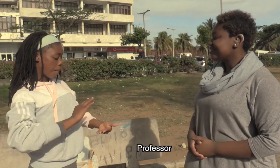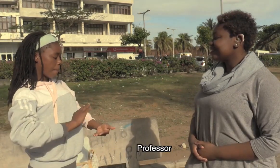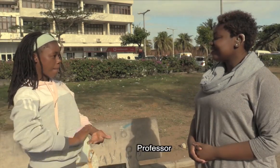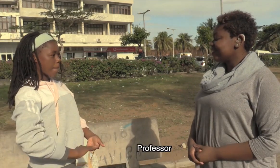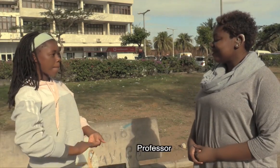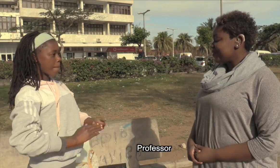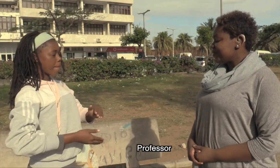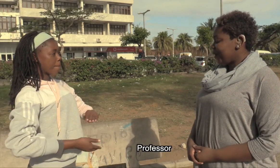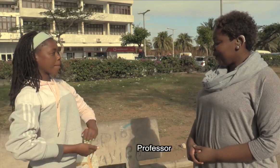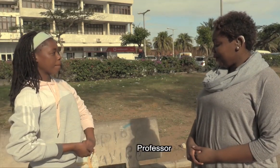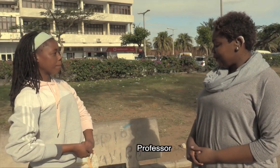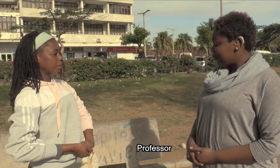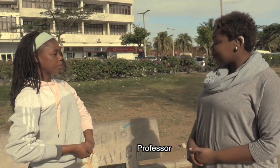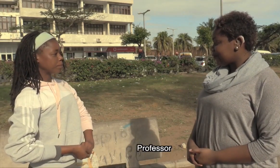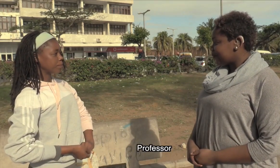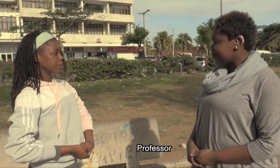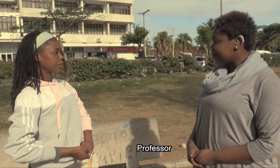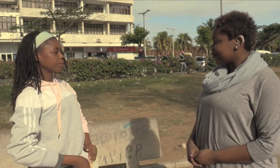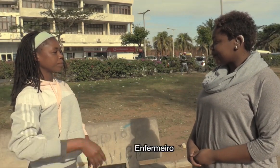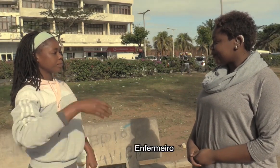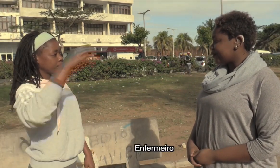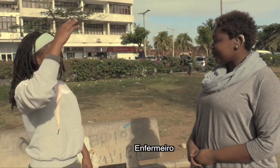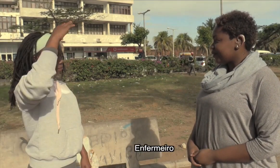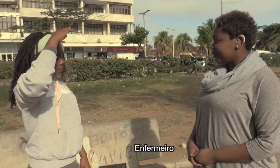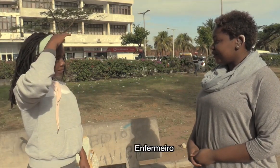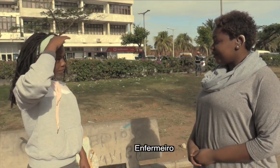Professor. Enfermeiro.